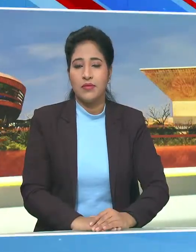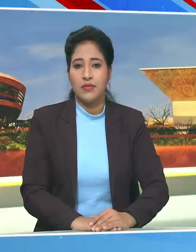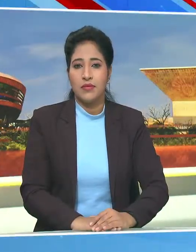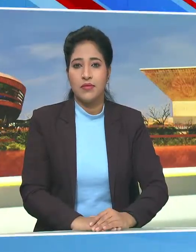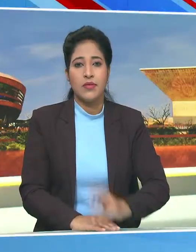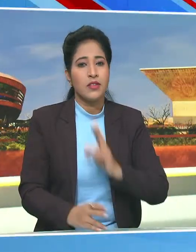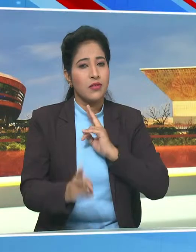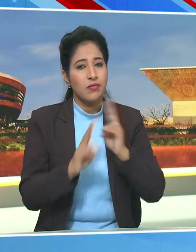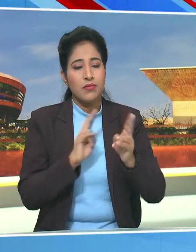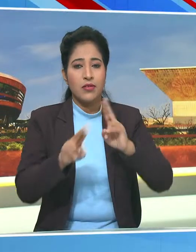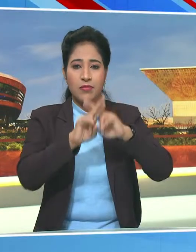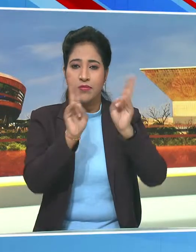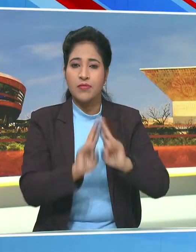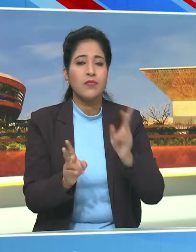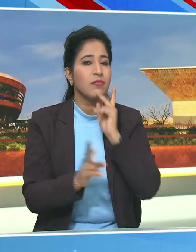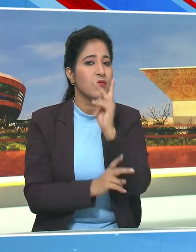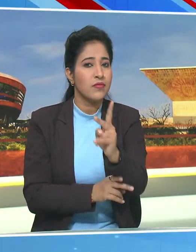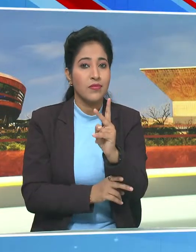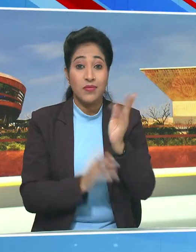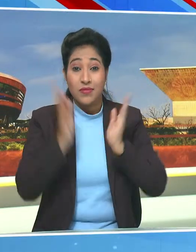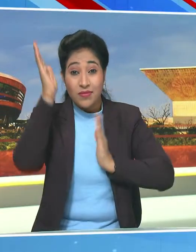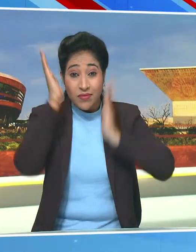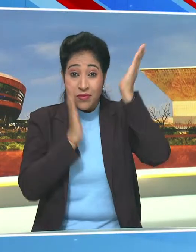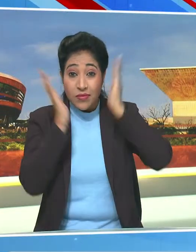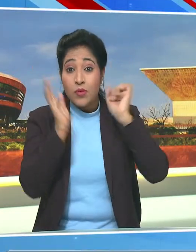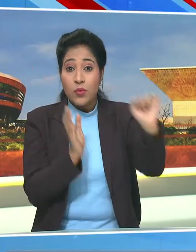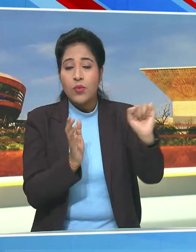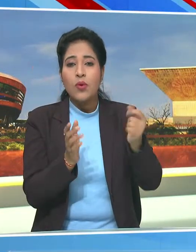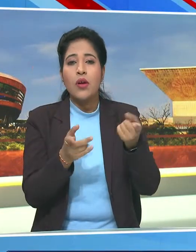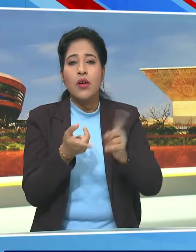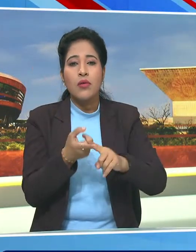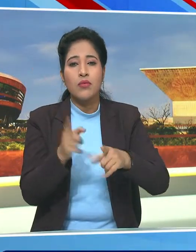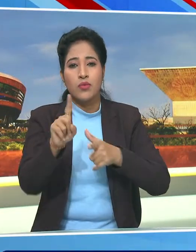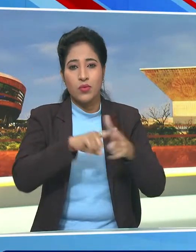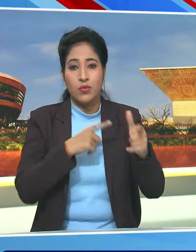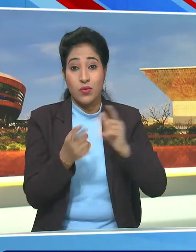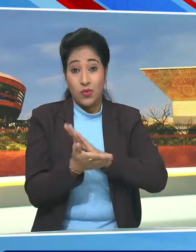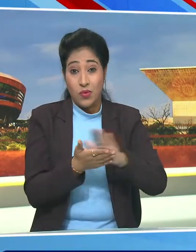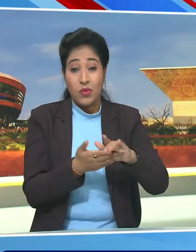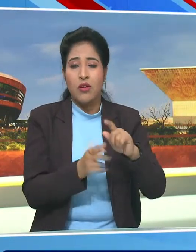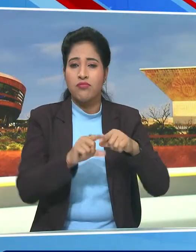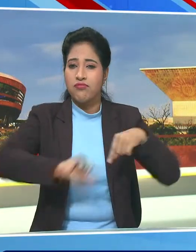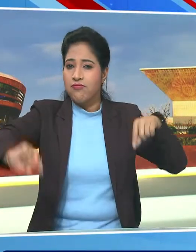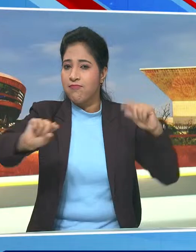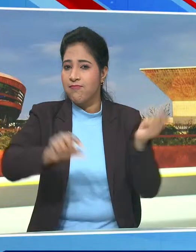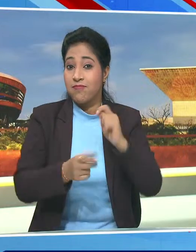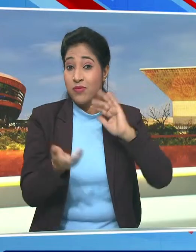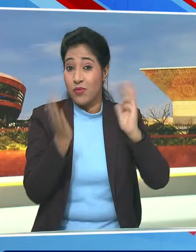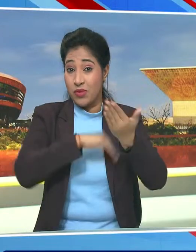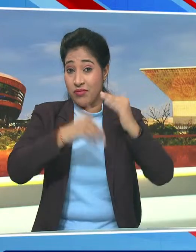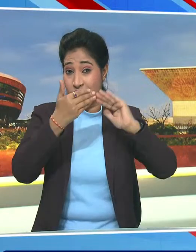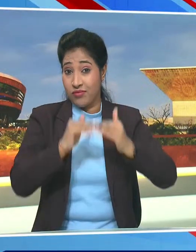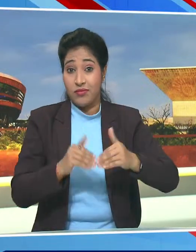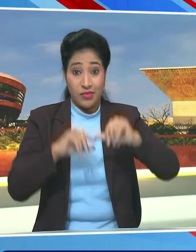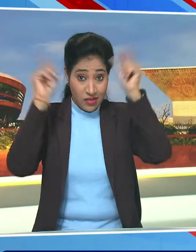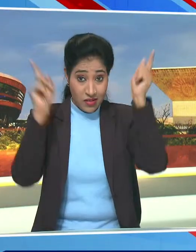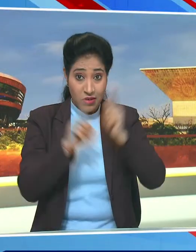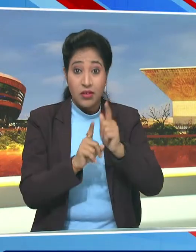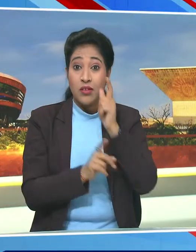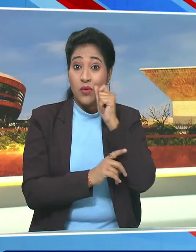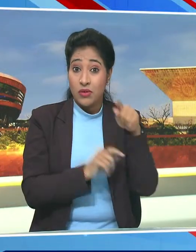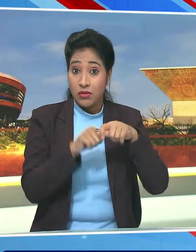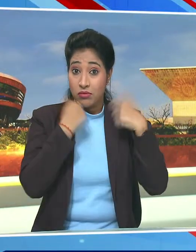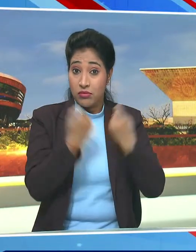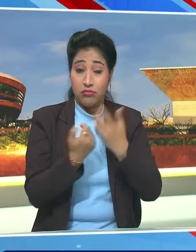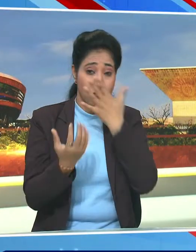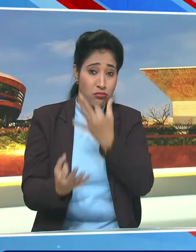बात करते हैं खेल जगत की मलेशिया में चल रहे जूनियर होकी विशकप में भारतिय पुरुष टीम ने शांदार जीत के